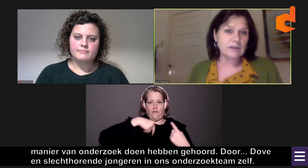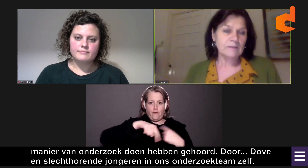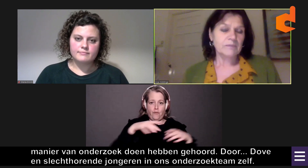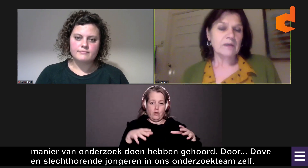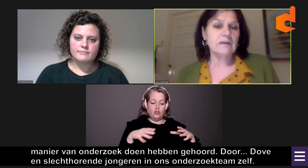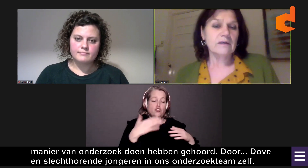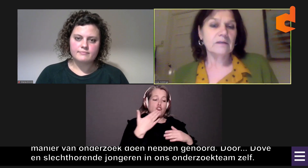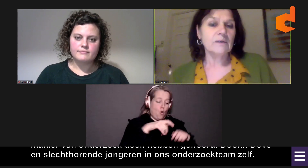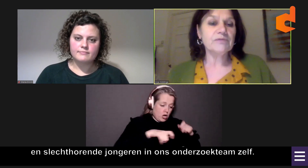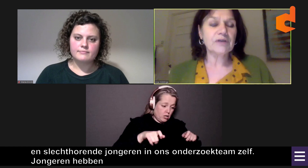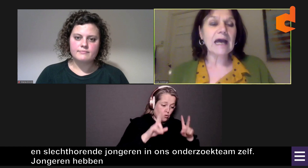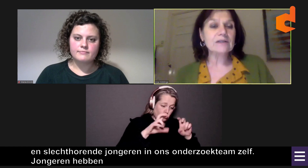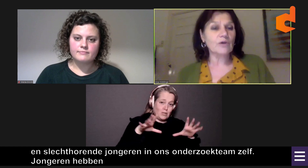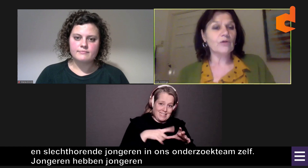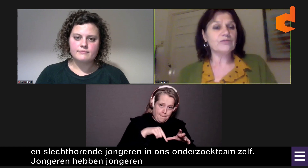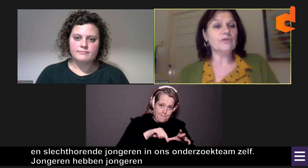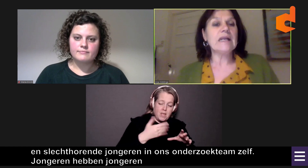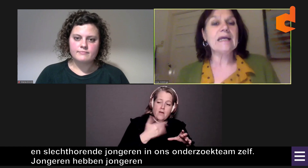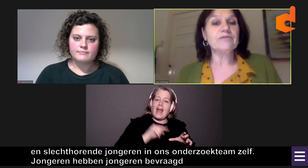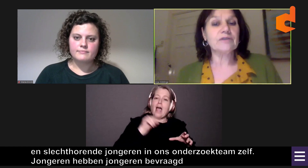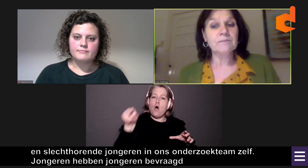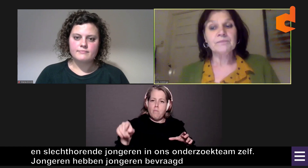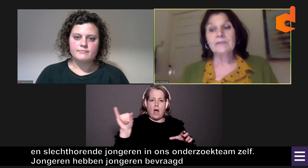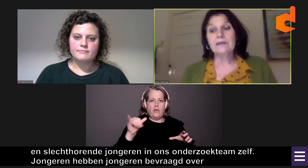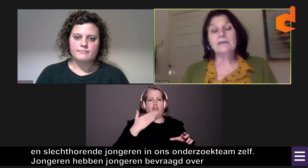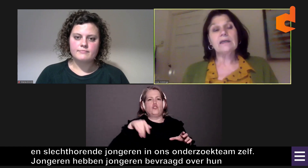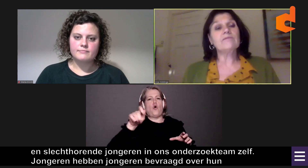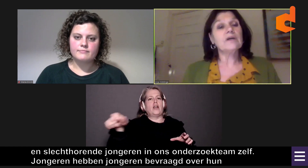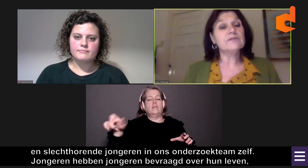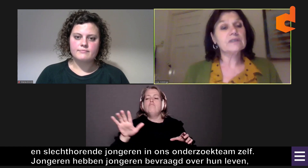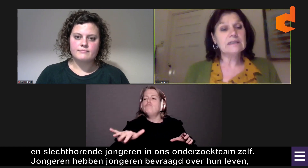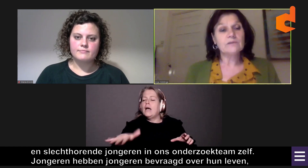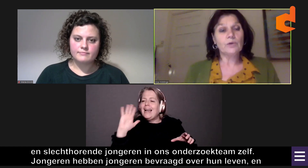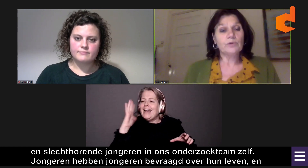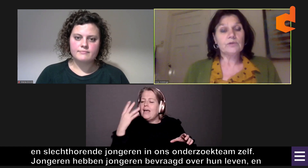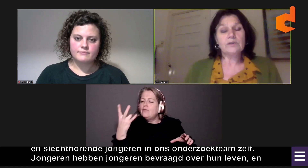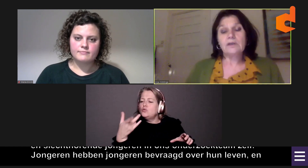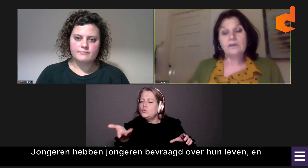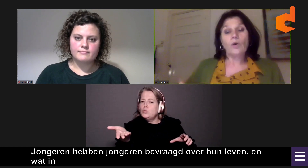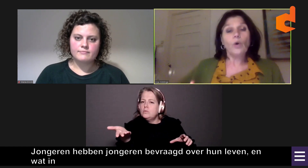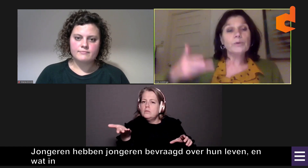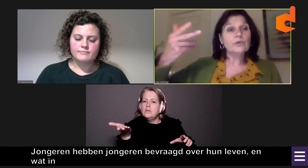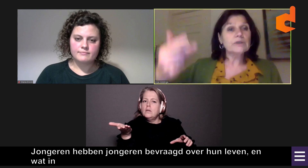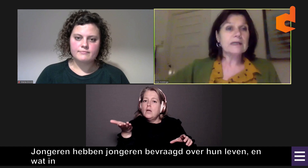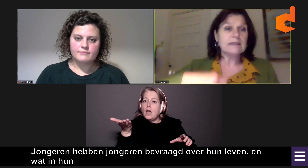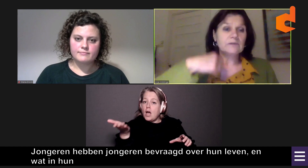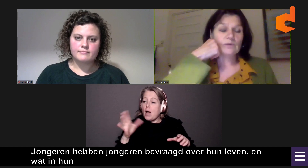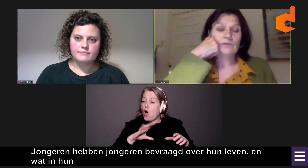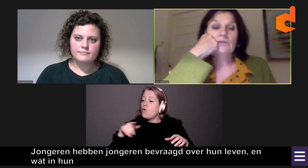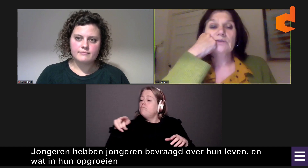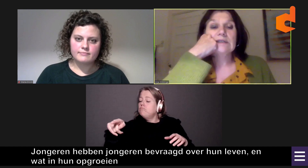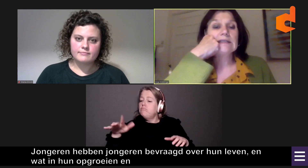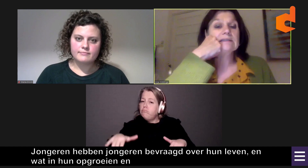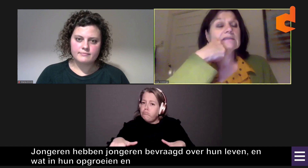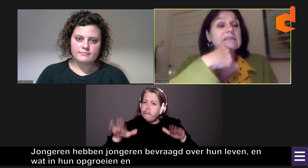jongeren bevraagd over hun leven en wat in hun opgroeien en